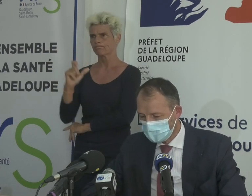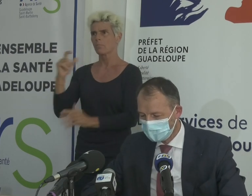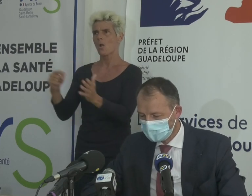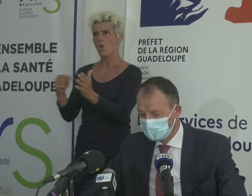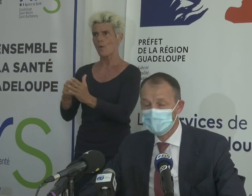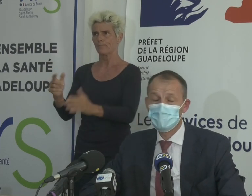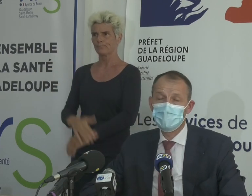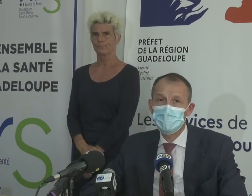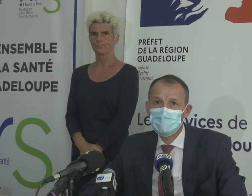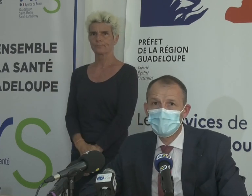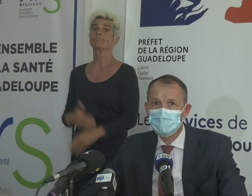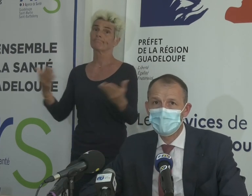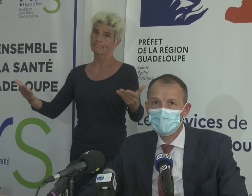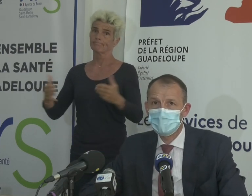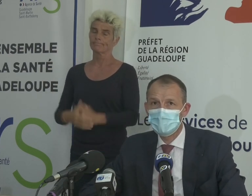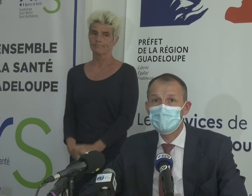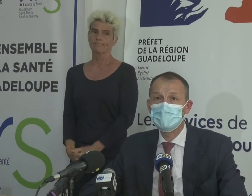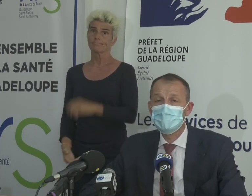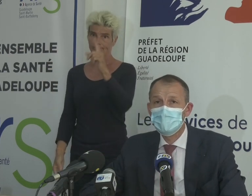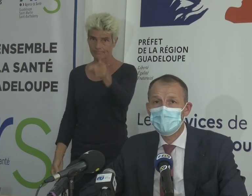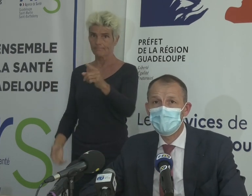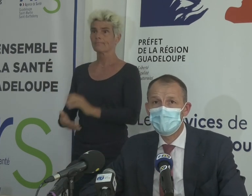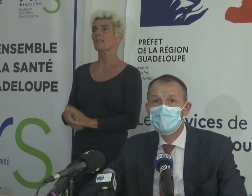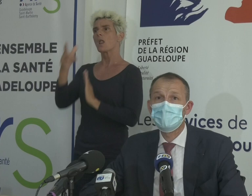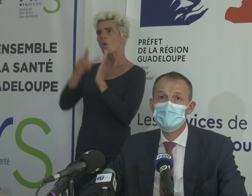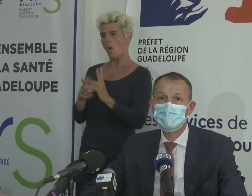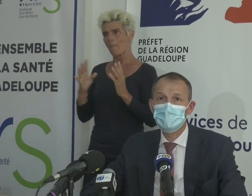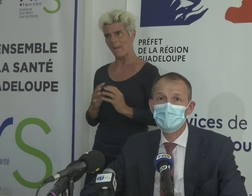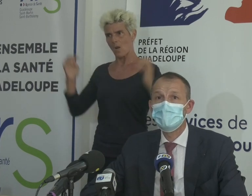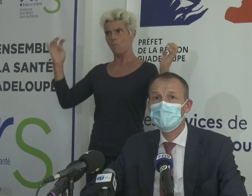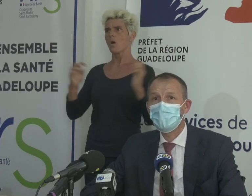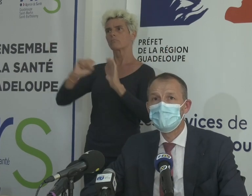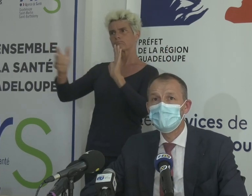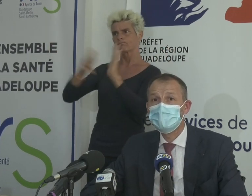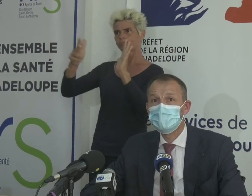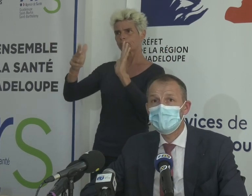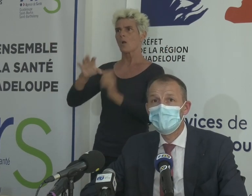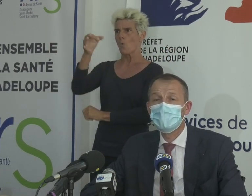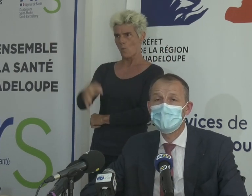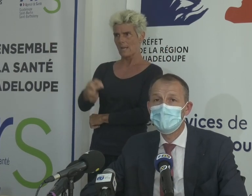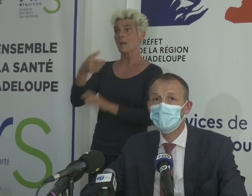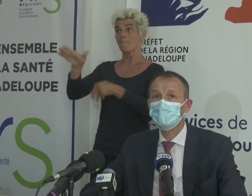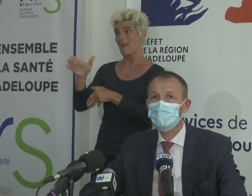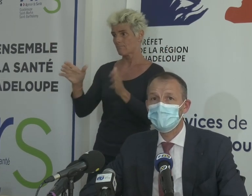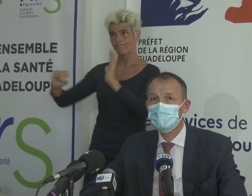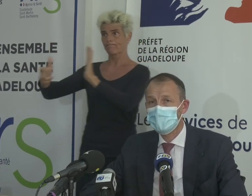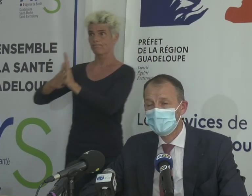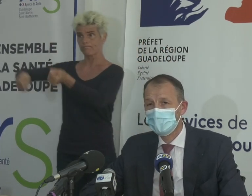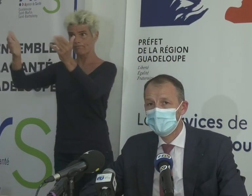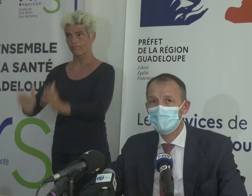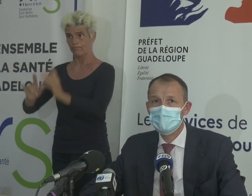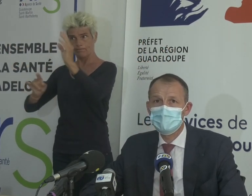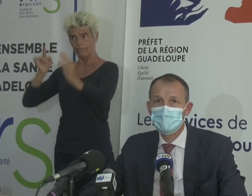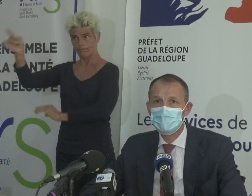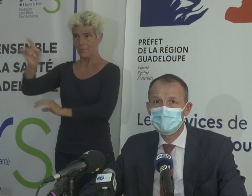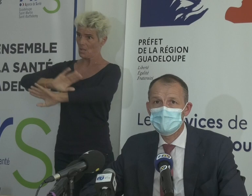Alors, vous avez, si je peux me permettre, en fait, la loi a été adoptée par le Parlement, mais pour l'instant, la loi n'est pas promulguée. Et ça veut dire qu'elle n'est pas rentrée en vigueur parce